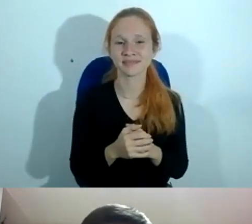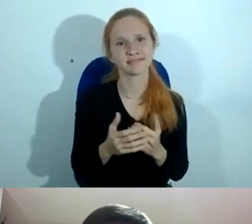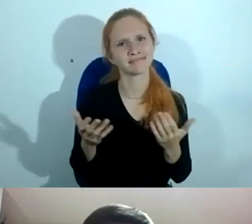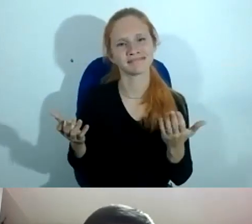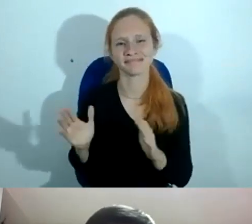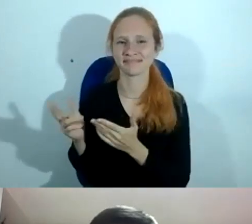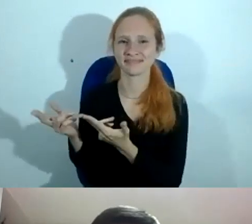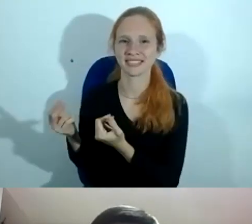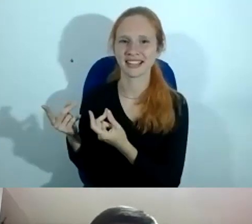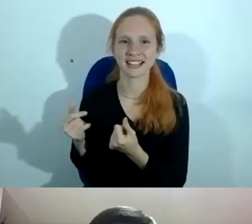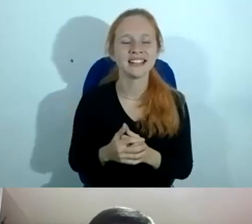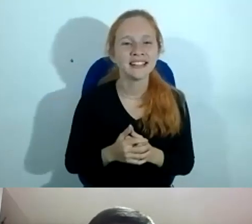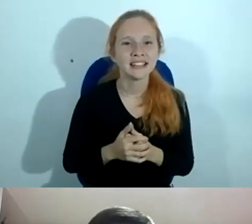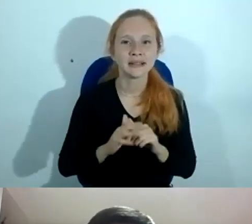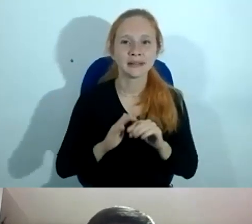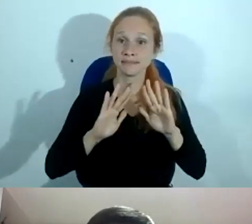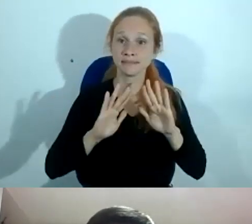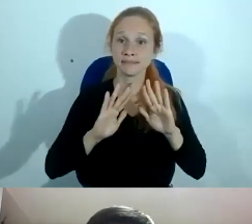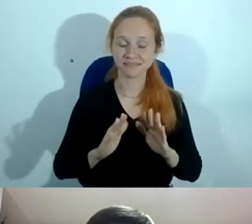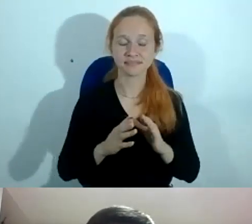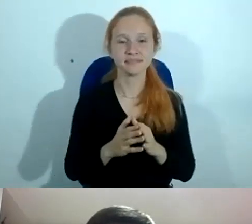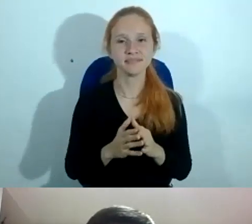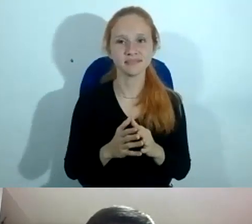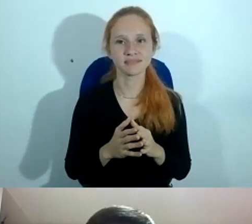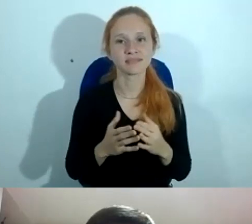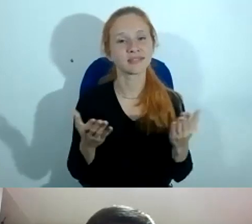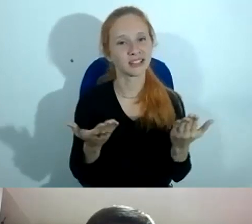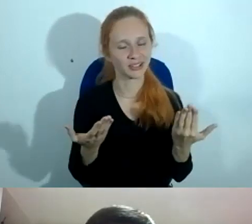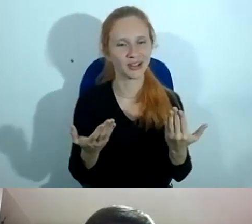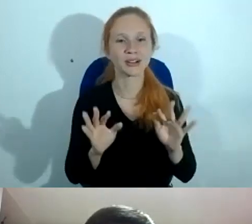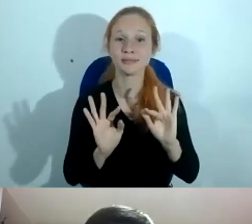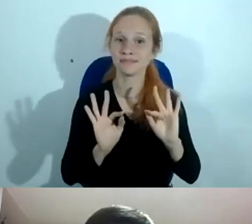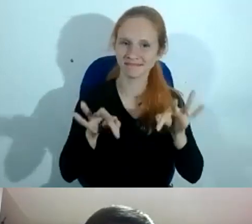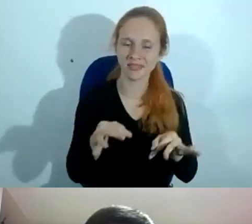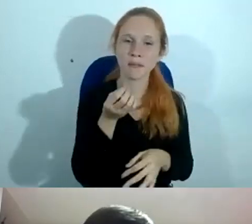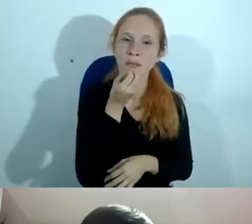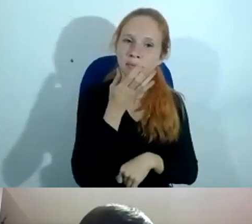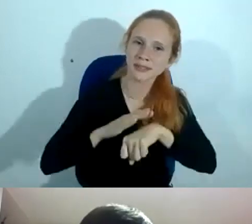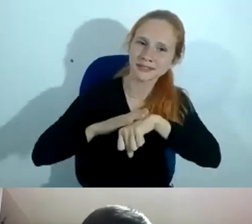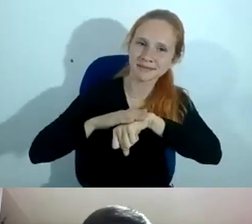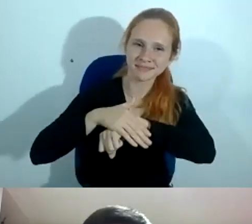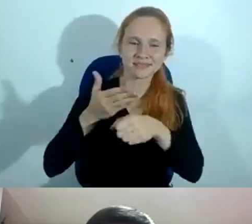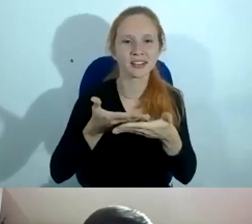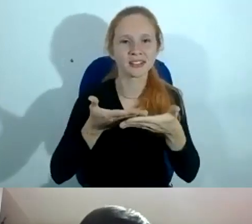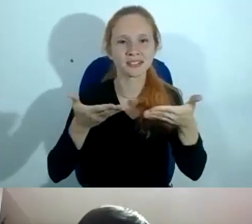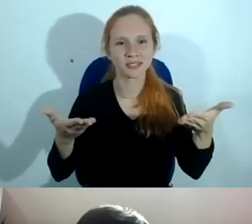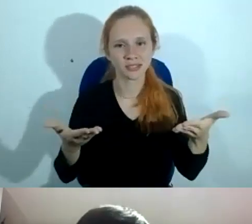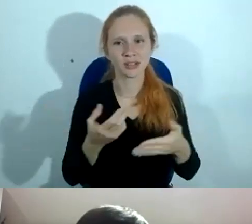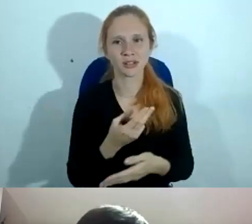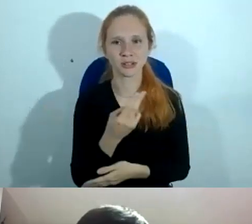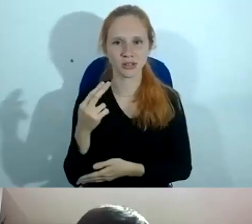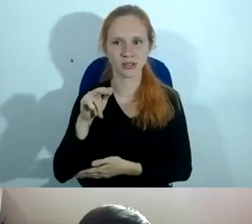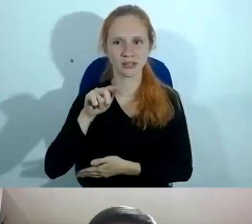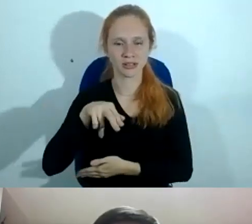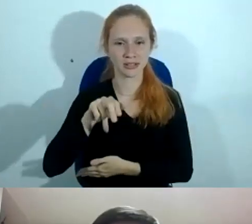agradeço sobremaneira então faço aqui o encerramento e desejo uma boa noite a todos em nome do desembargador Nagib